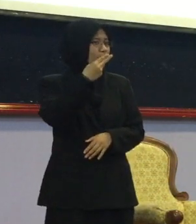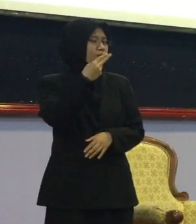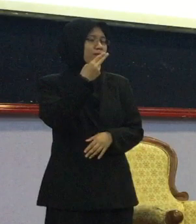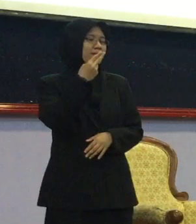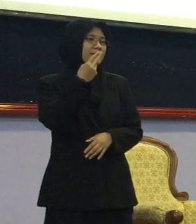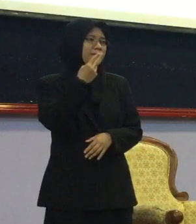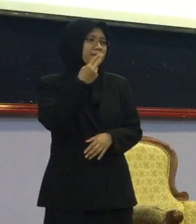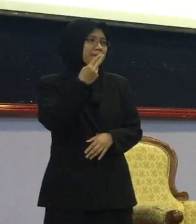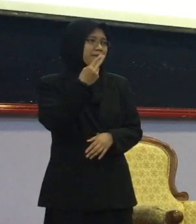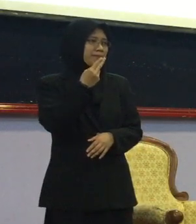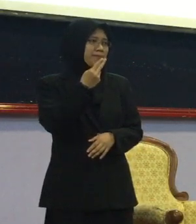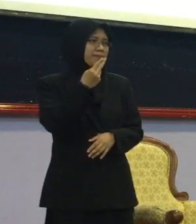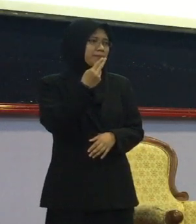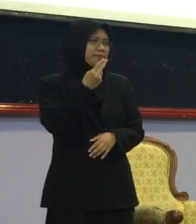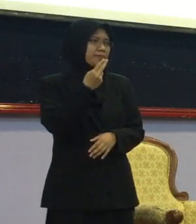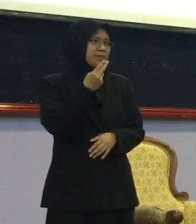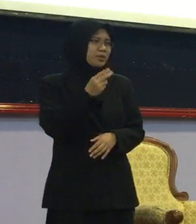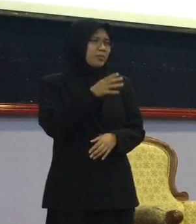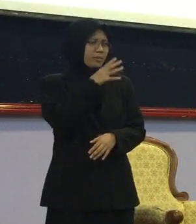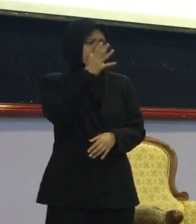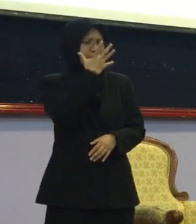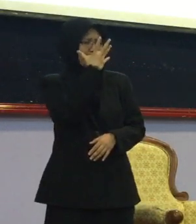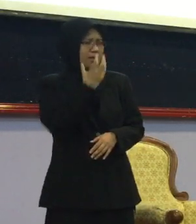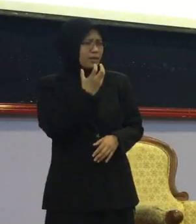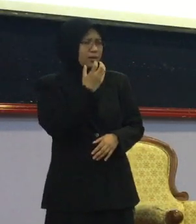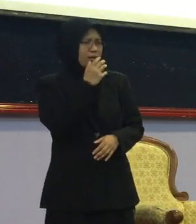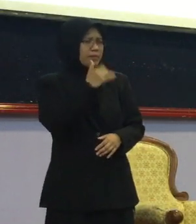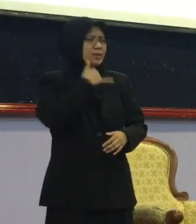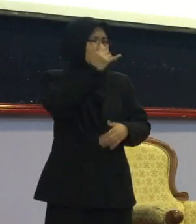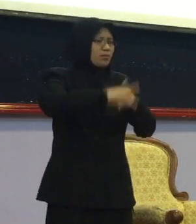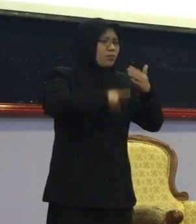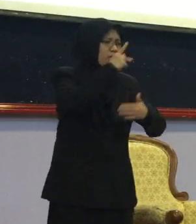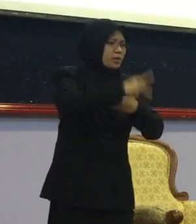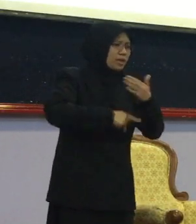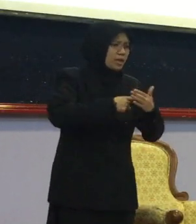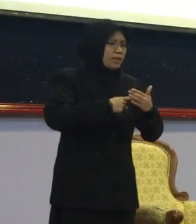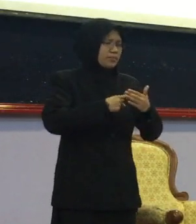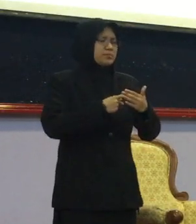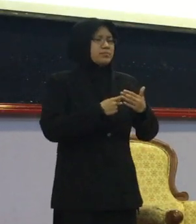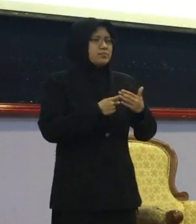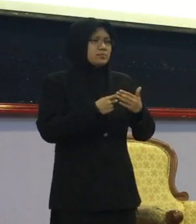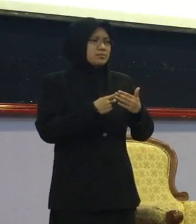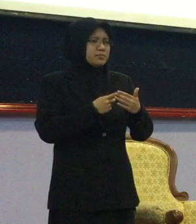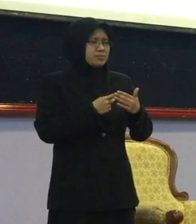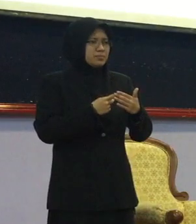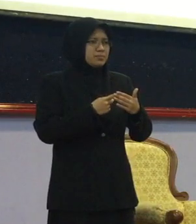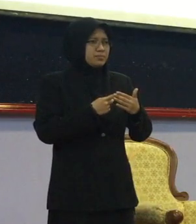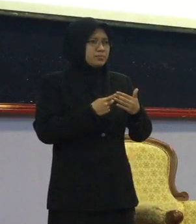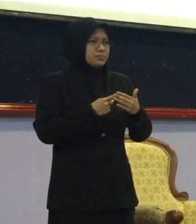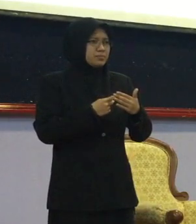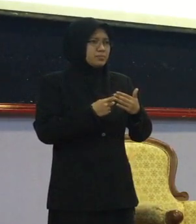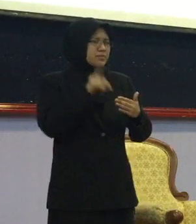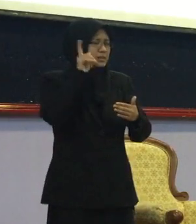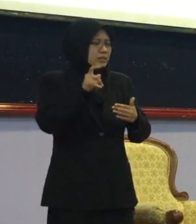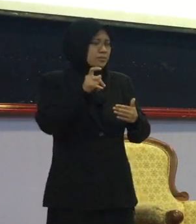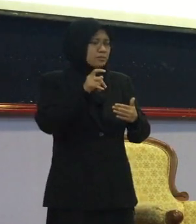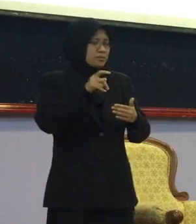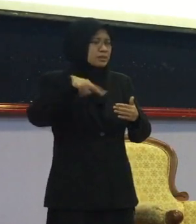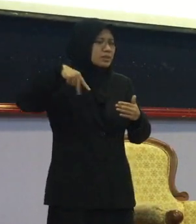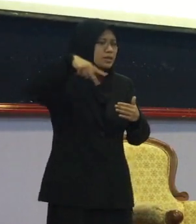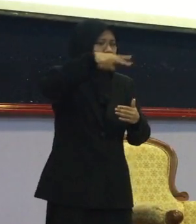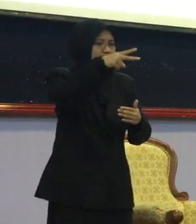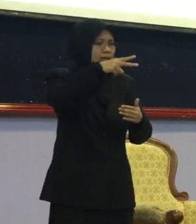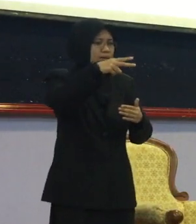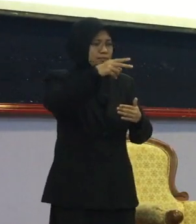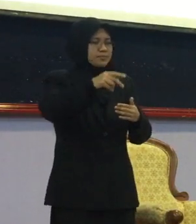Kan Lepas tu dia marah Pergi program Ini pergi mana Mereka ulang malam-malam Pergi kan Dia tipun Kan Masa Bila kita dah mula kerja tu